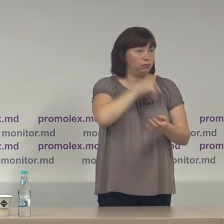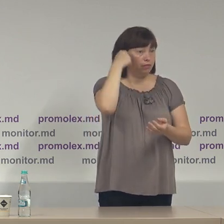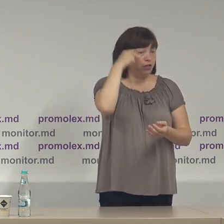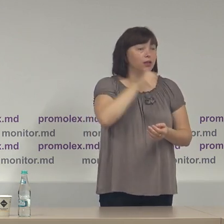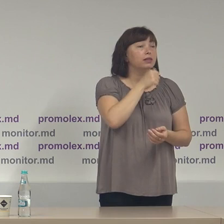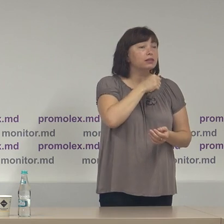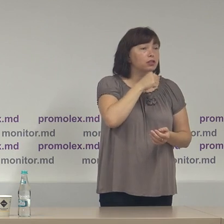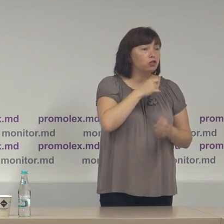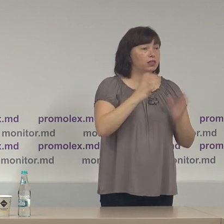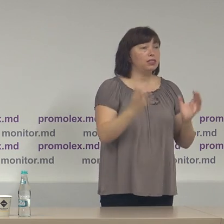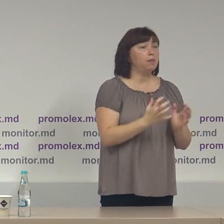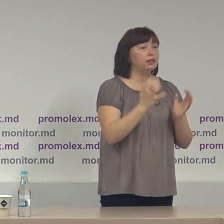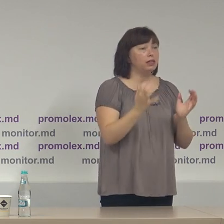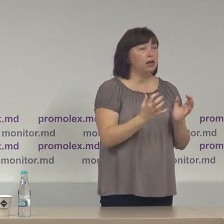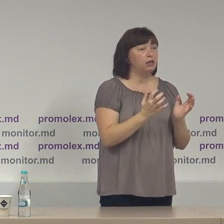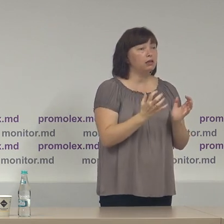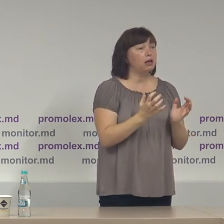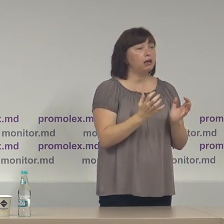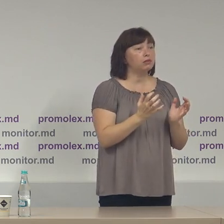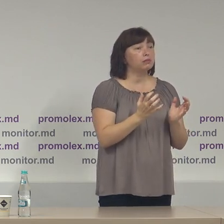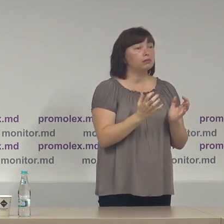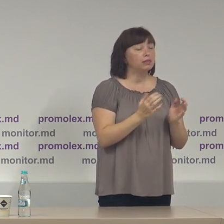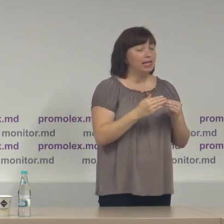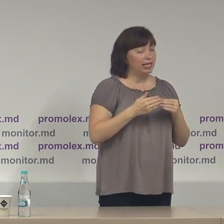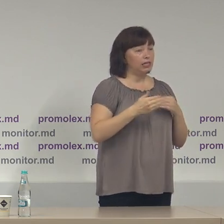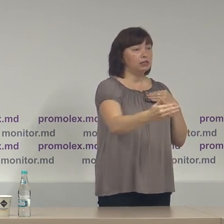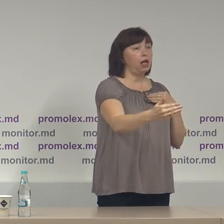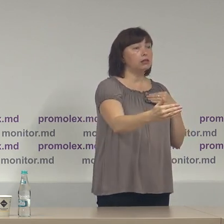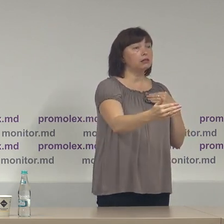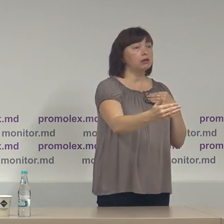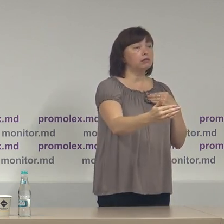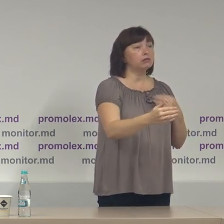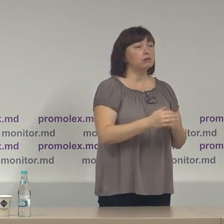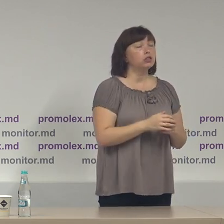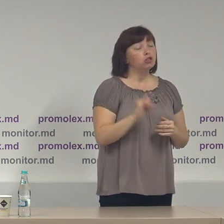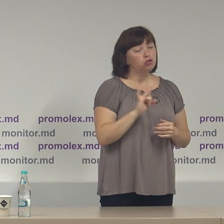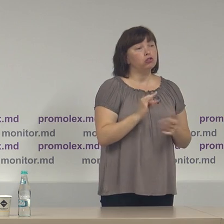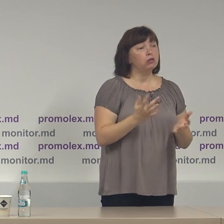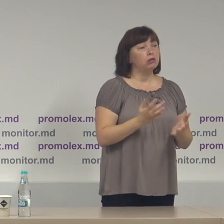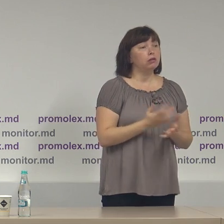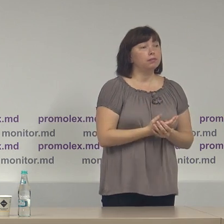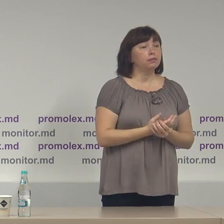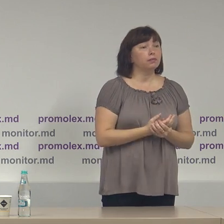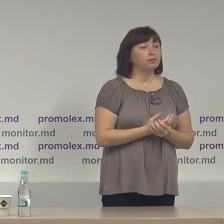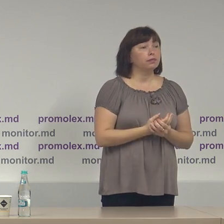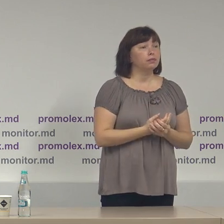încerce să păstreze distanța și cel puțin să